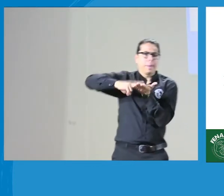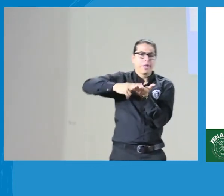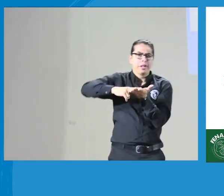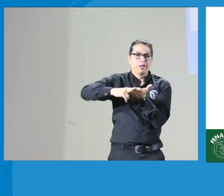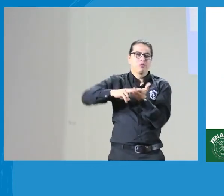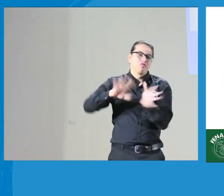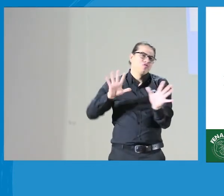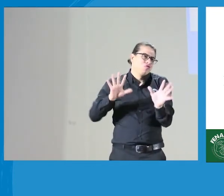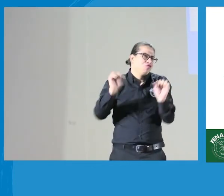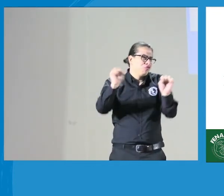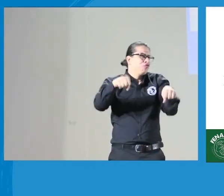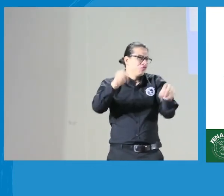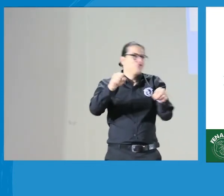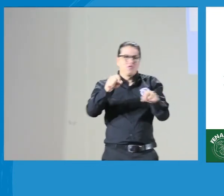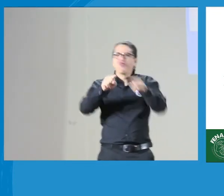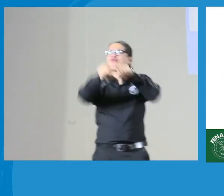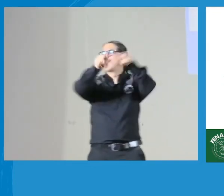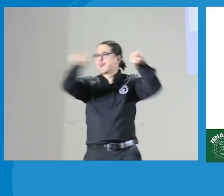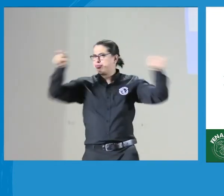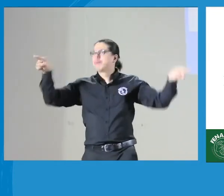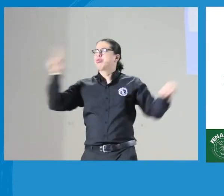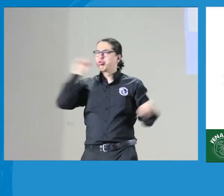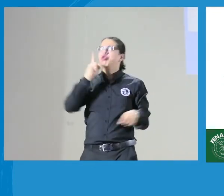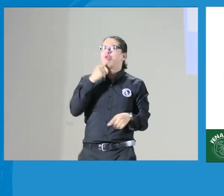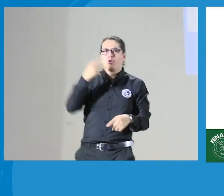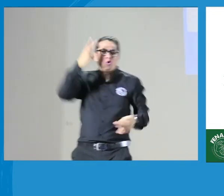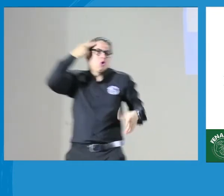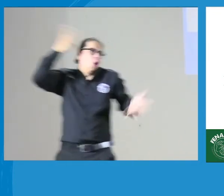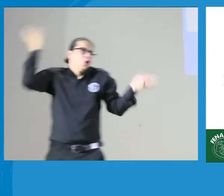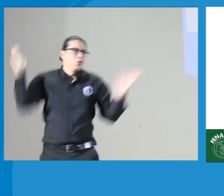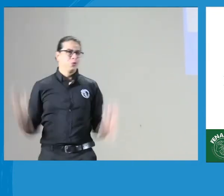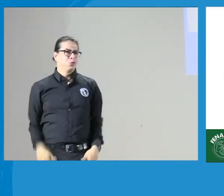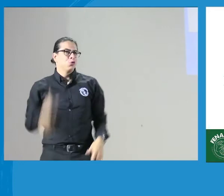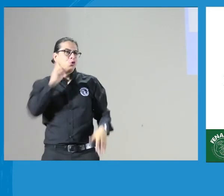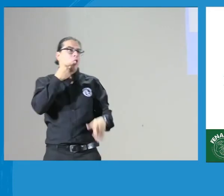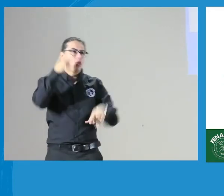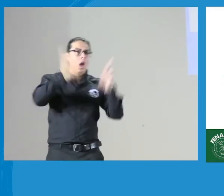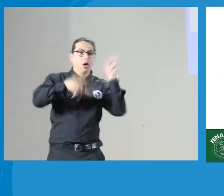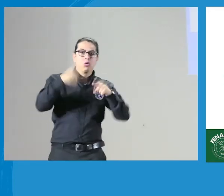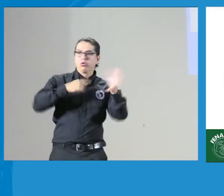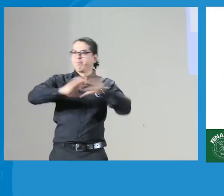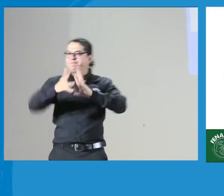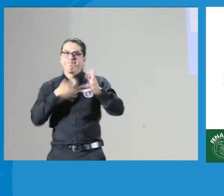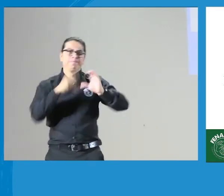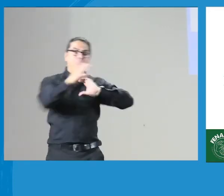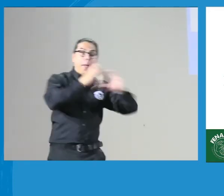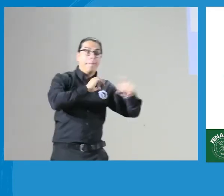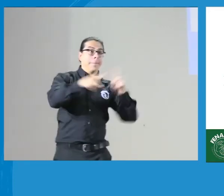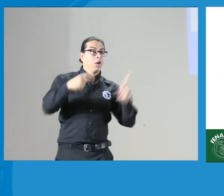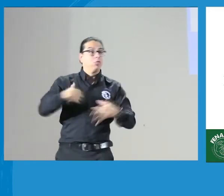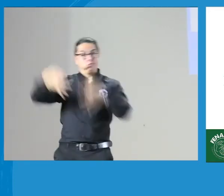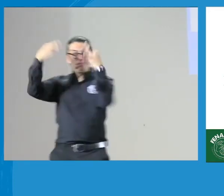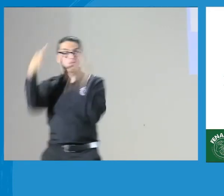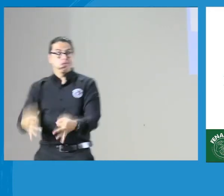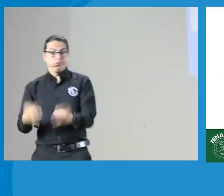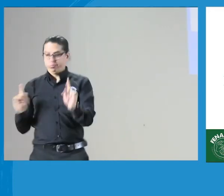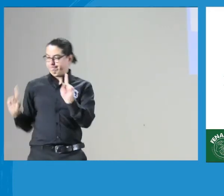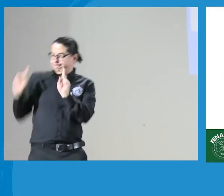teníamos nada pero no había intérpretes sí había intérpretes lógico porque había sordos obviamente era necesaria la comunicación